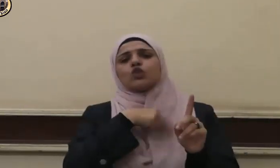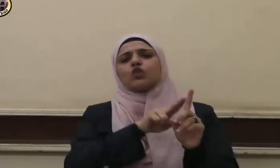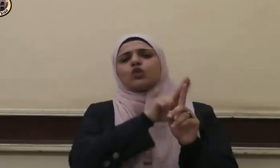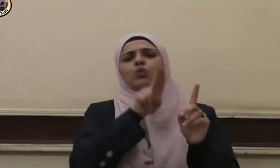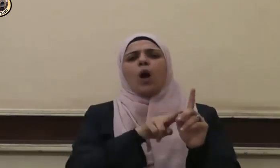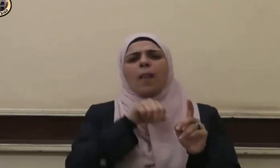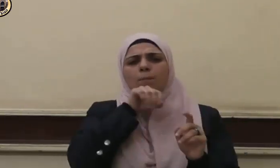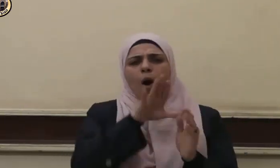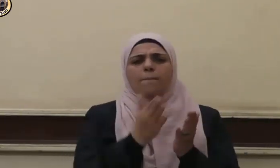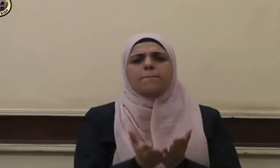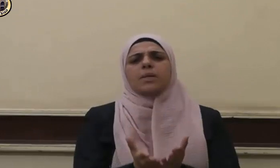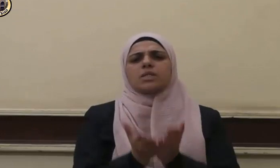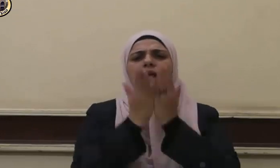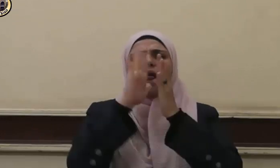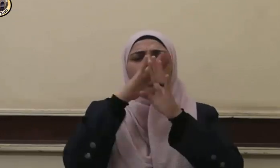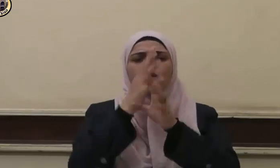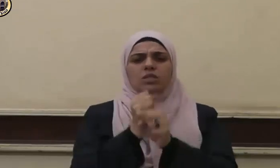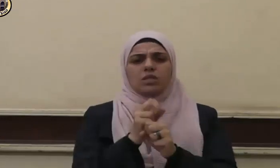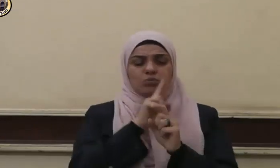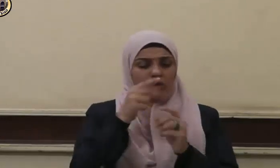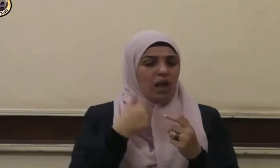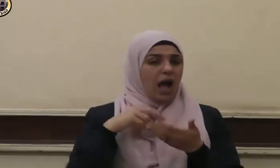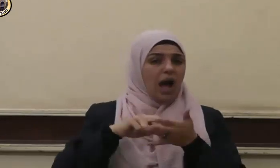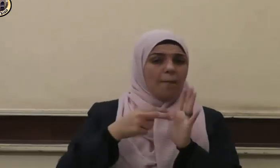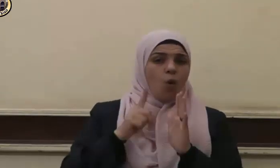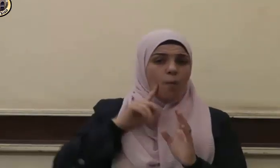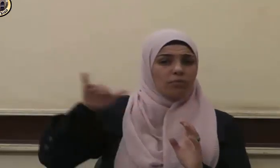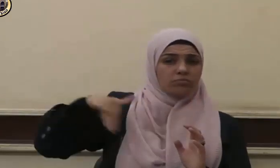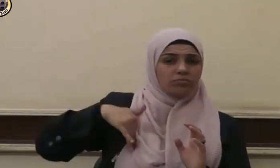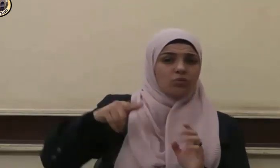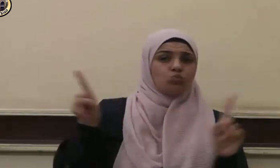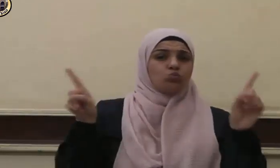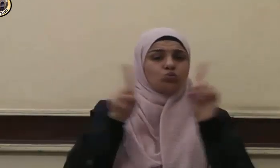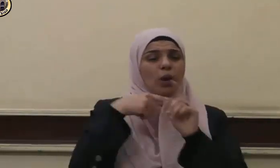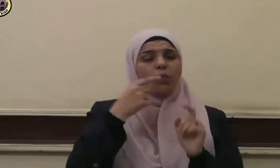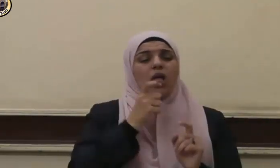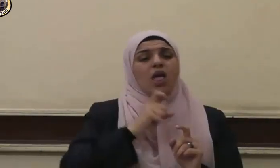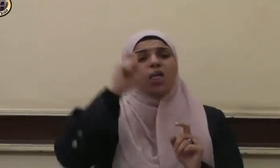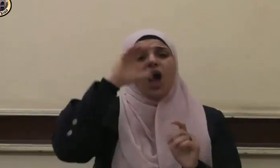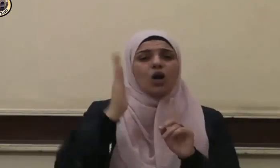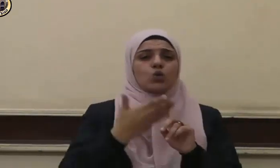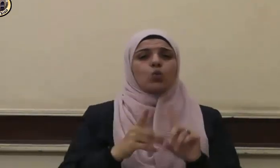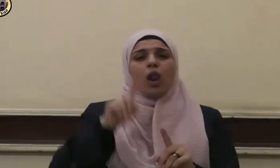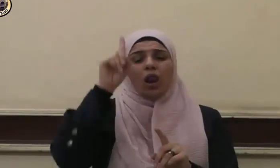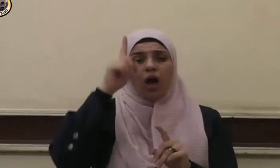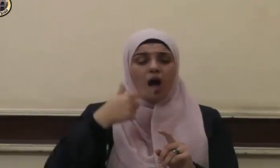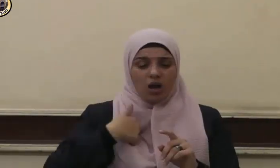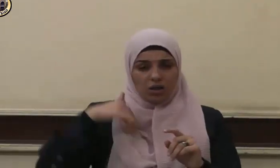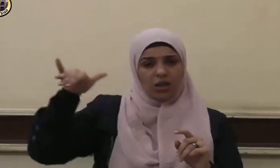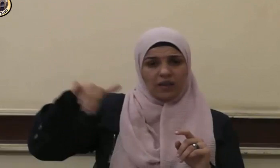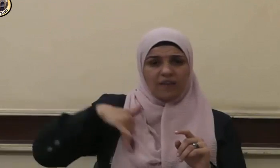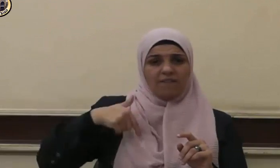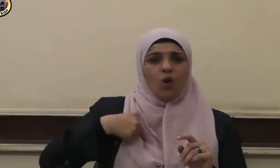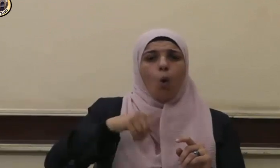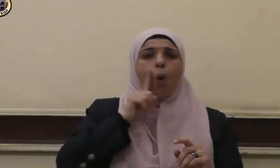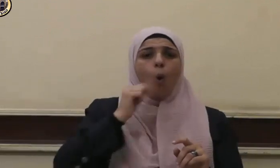النبي صلى الله عليه وسلم عن ذلك قالت يا رسول الله قدمت علي